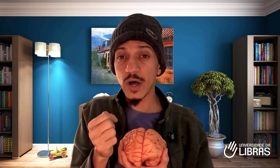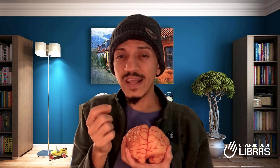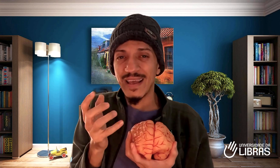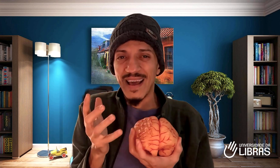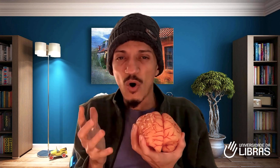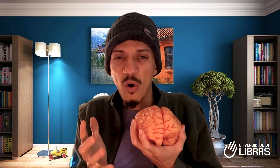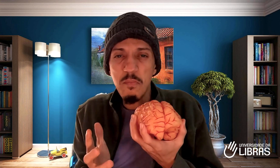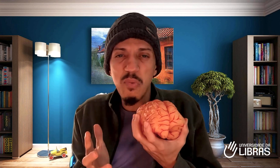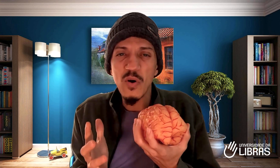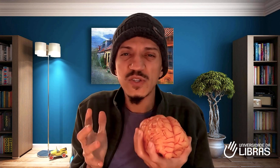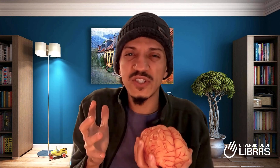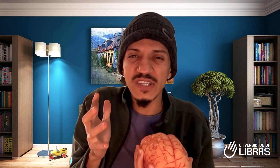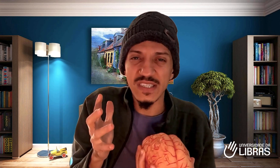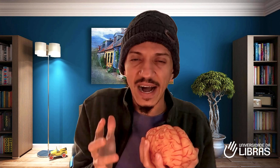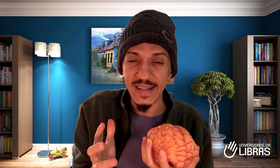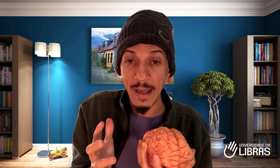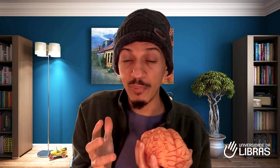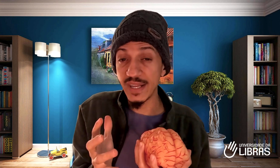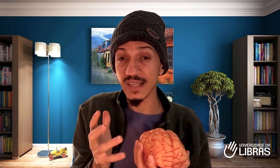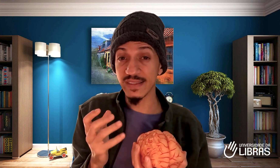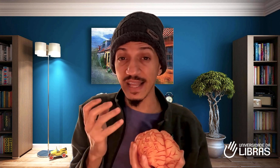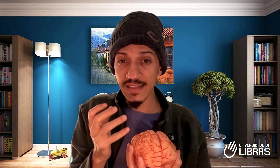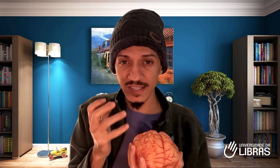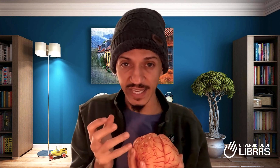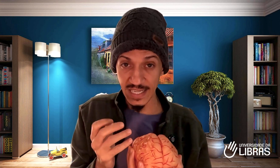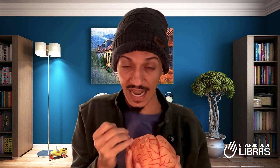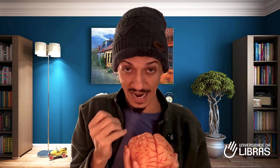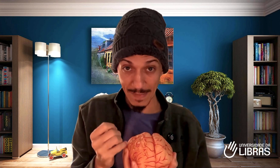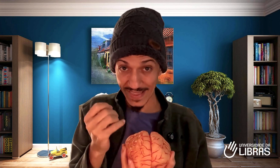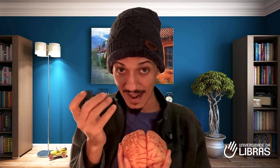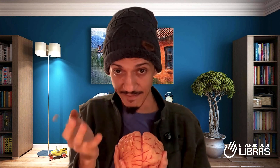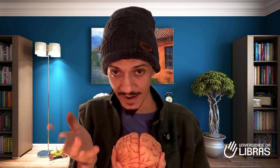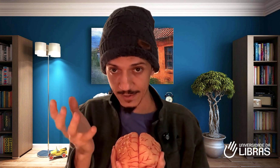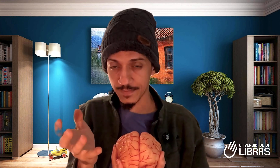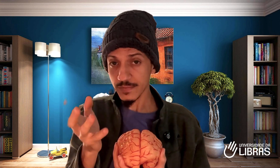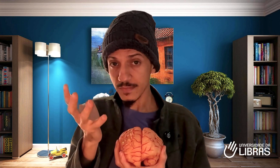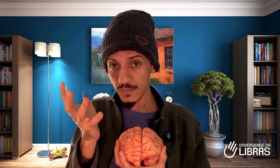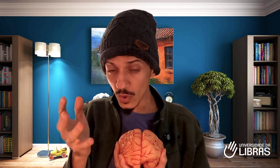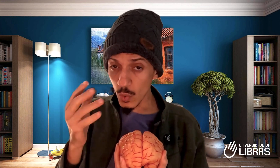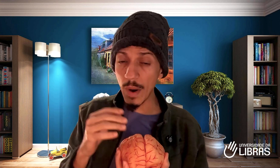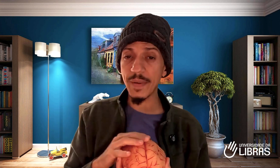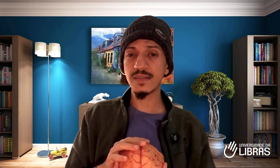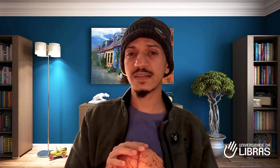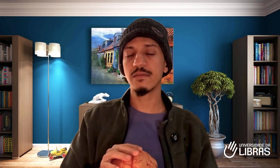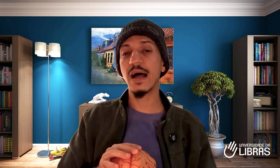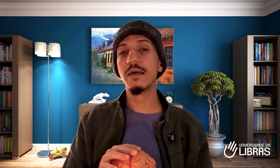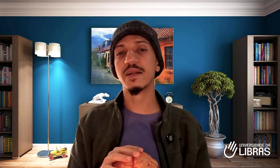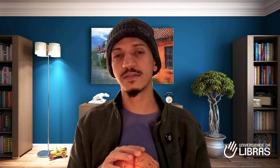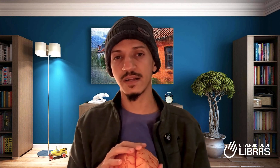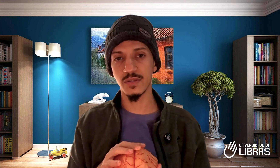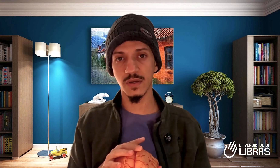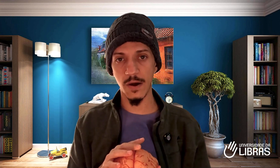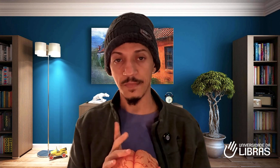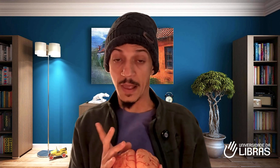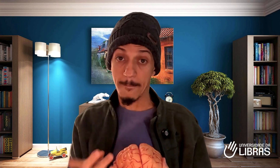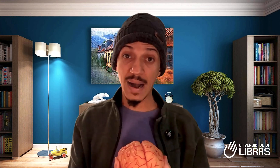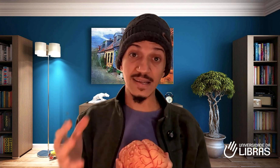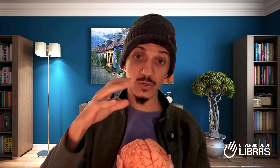robotizada. É por isso que tanta gente acaba travando no aprendizado da Libras tradicional. Mas com o